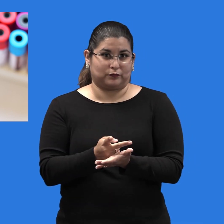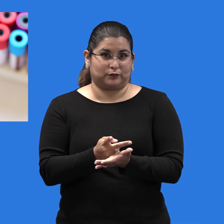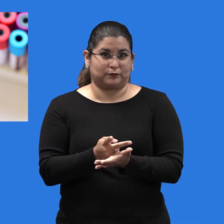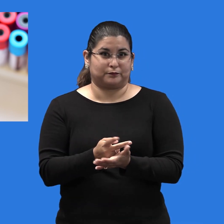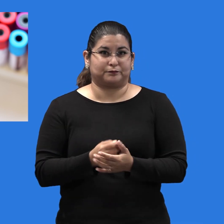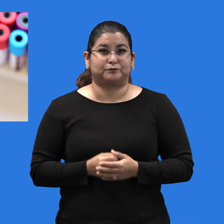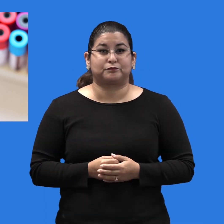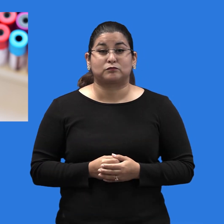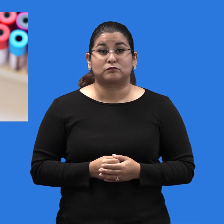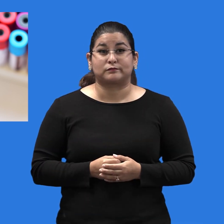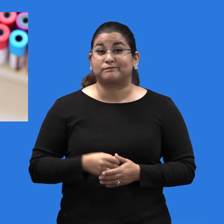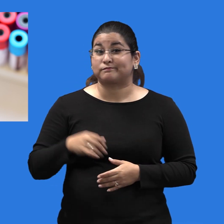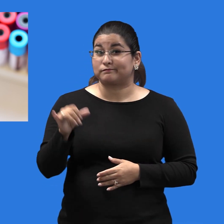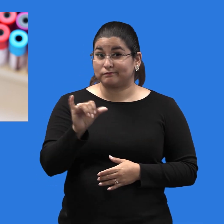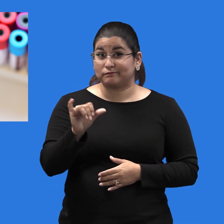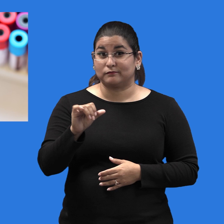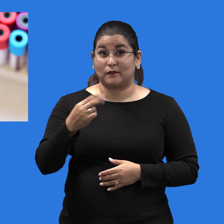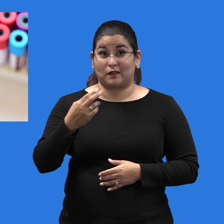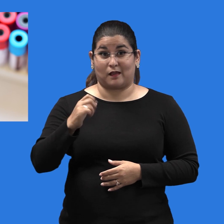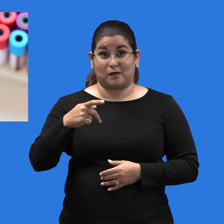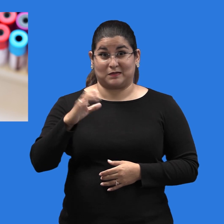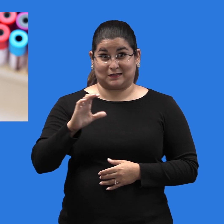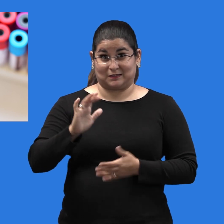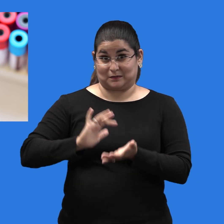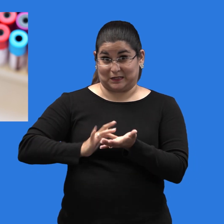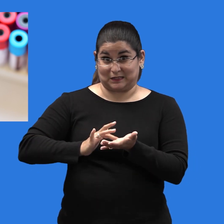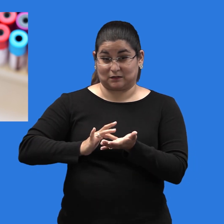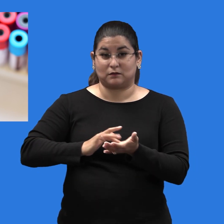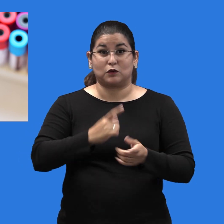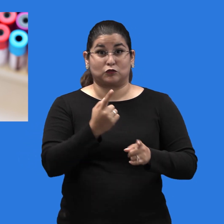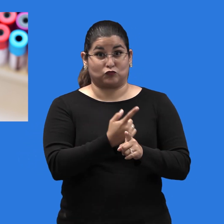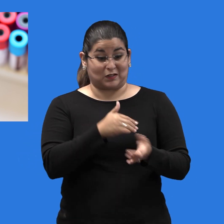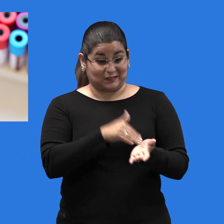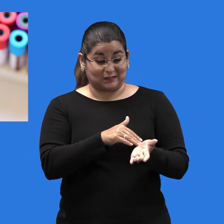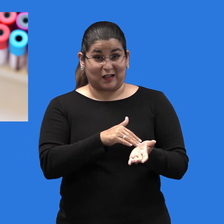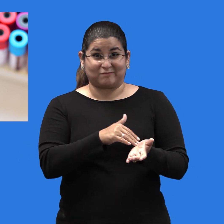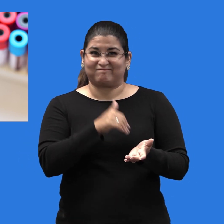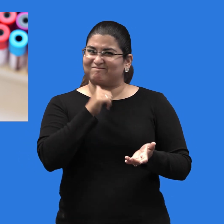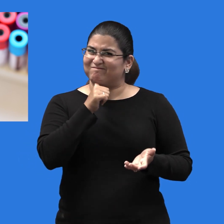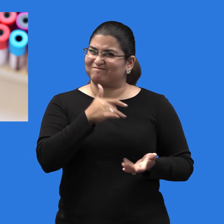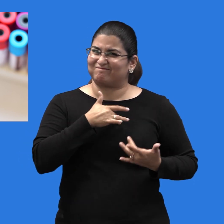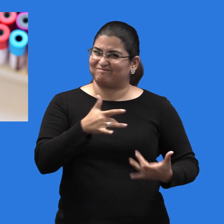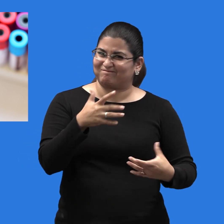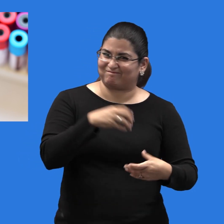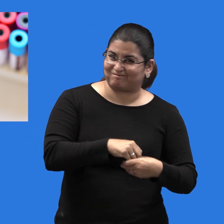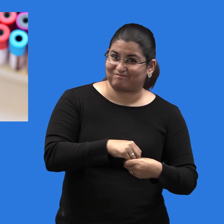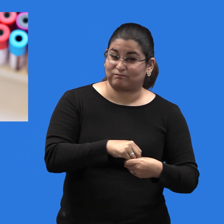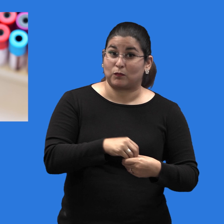Además, no hay suficientes proveedores de atención primaria dando tratamiento para la hepatitis C. Y el